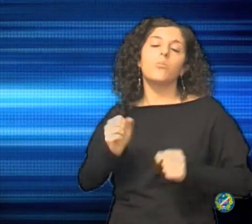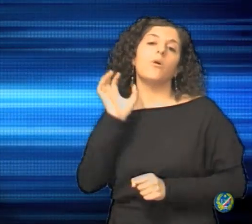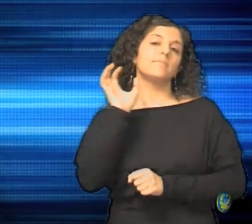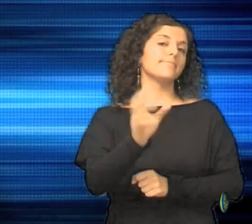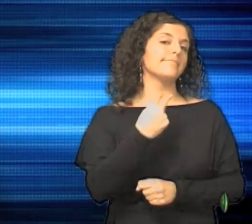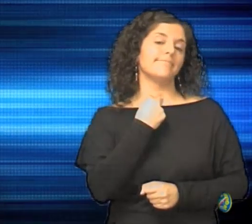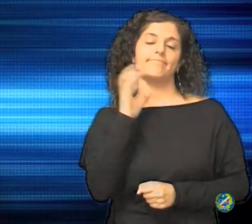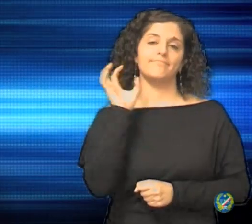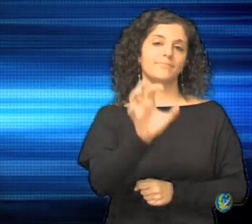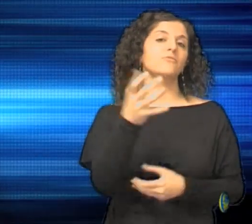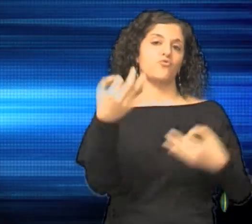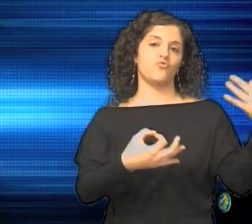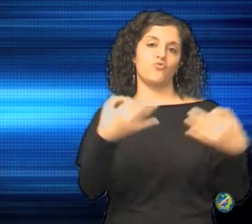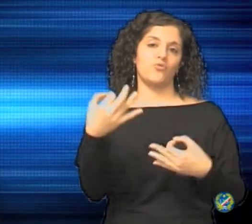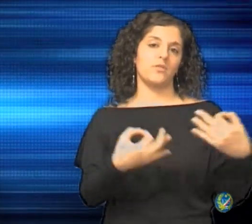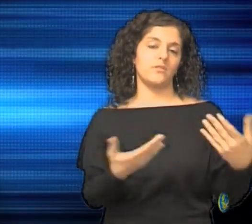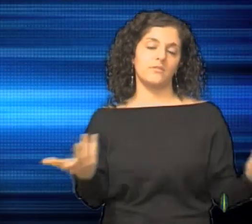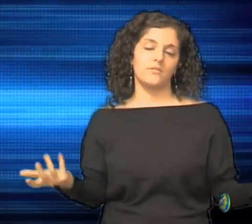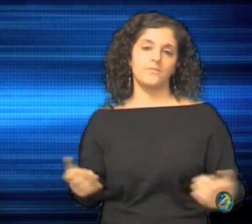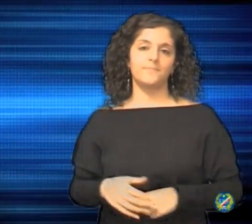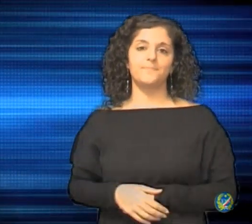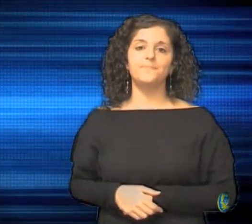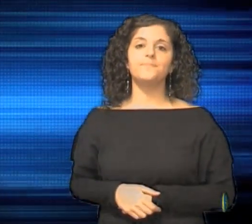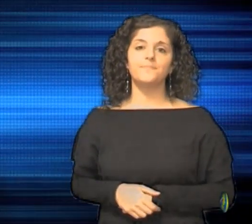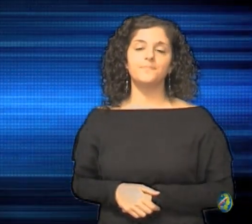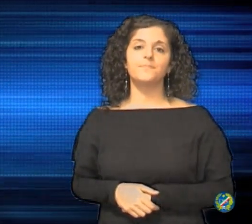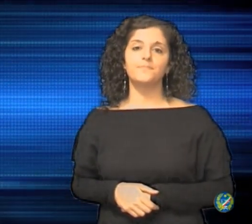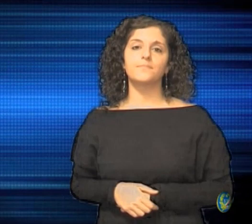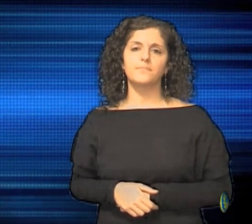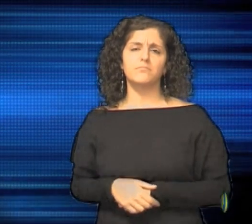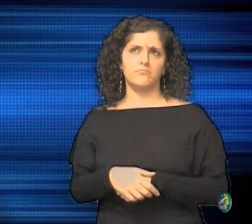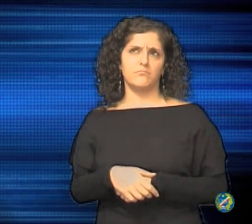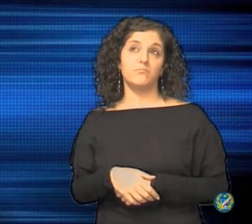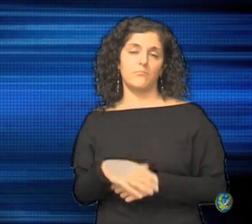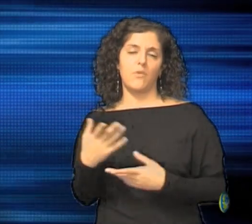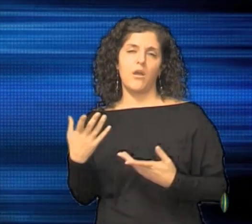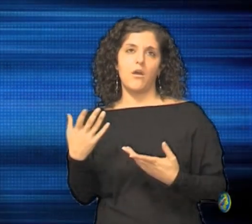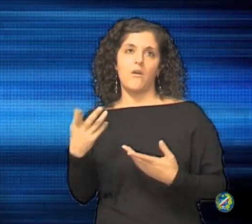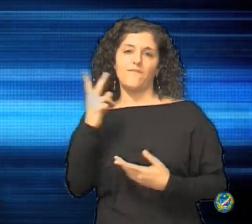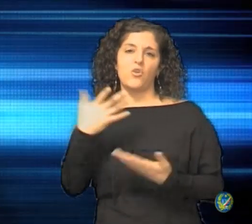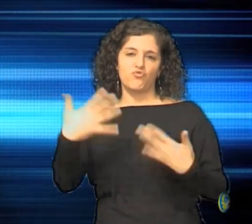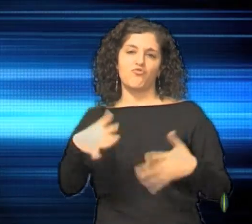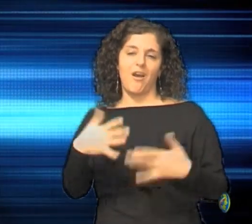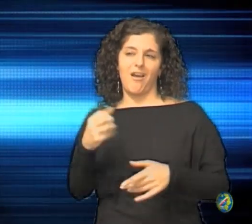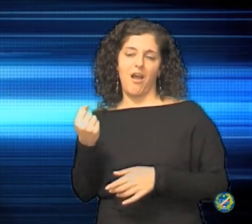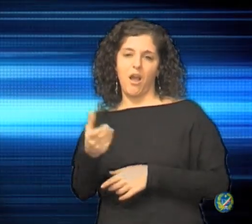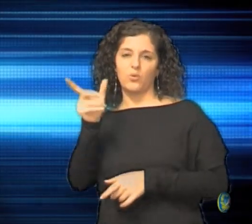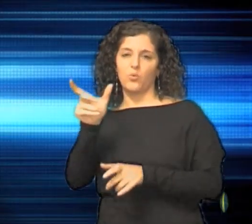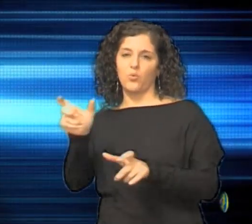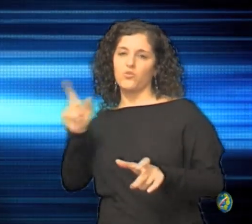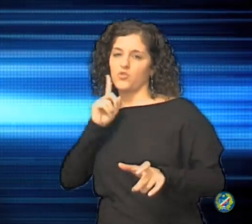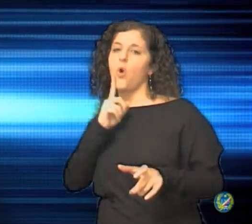ricorso giudiziario, come già alcuni sordi hanno fatto